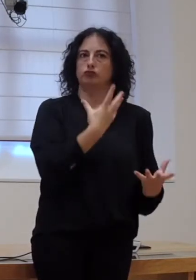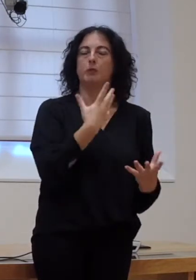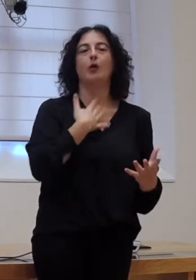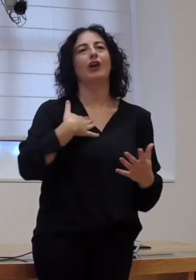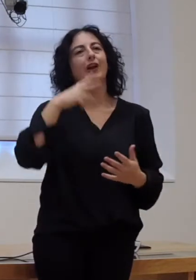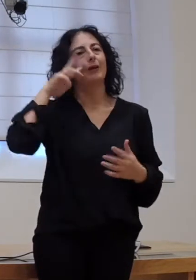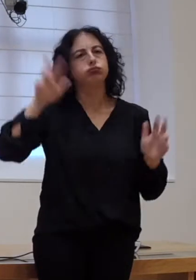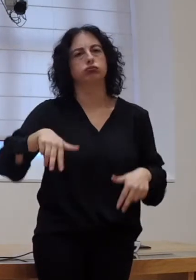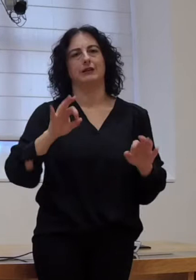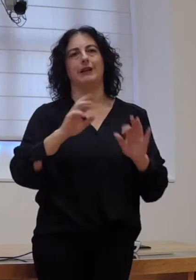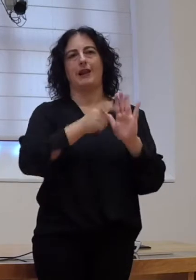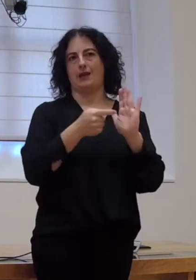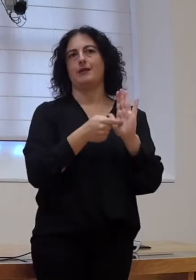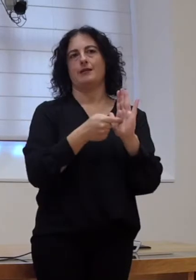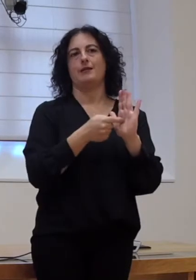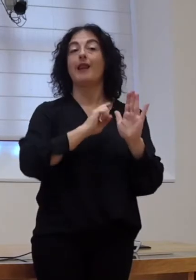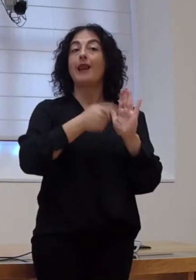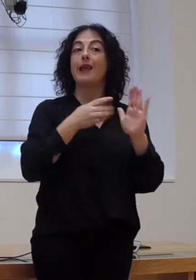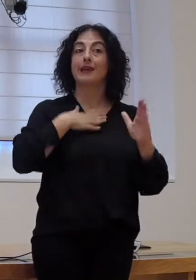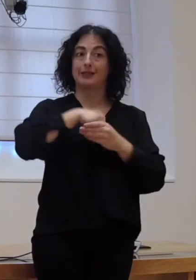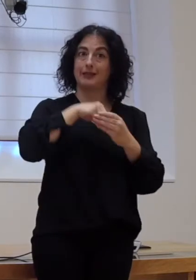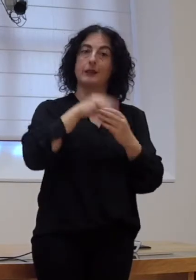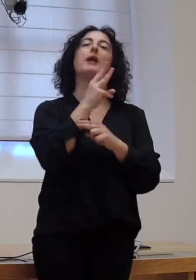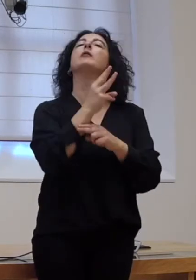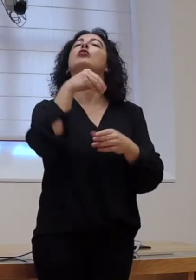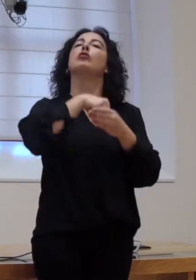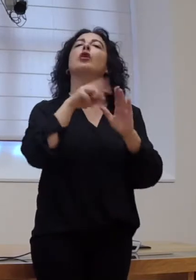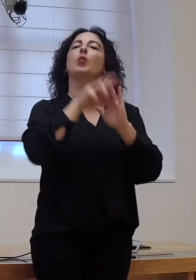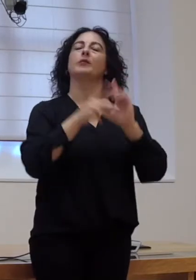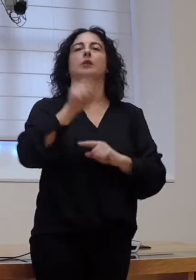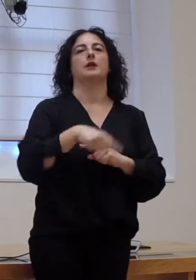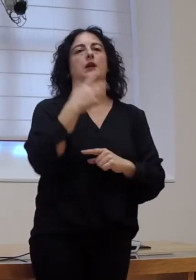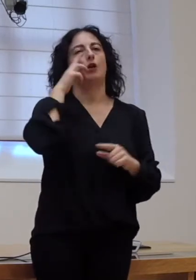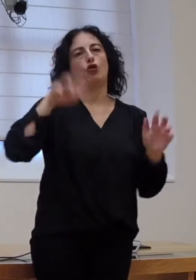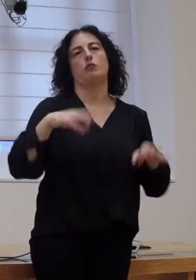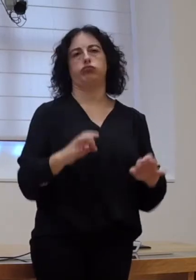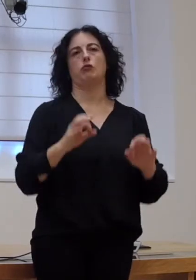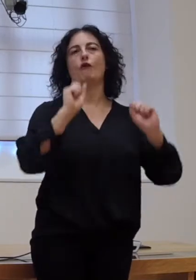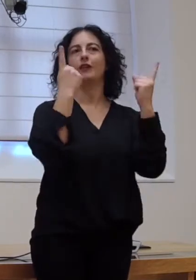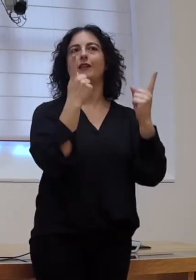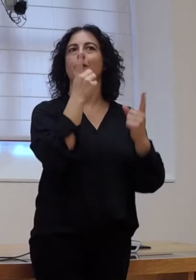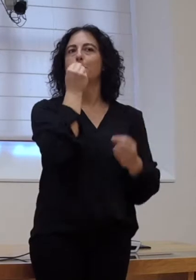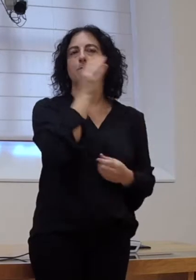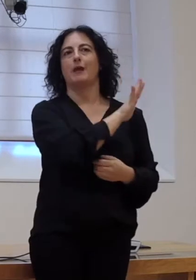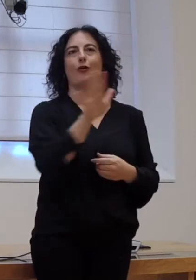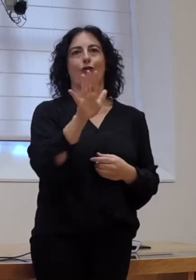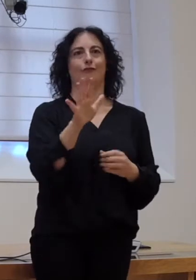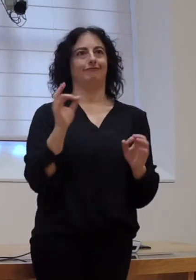recoñeza por lei e a lei interna do Parlamento e do seu regulamento. Por lo tanto que mellor broche para esa